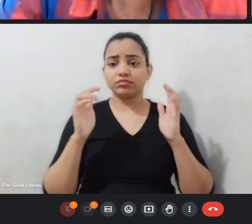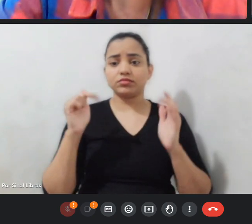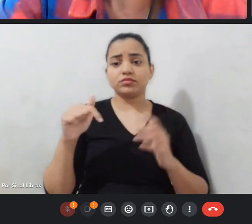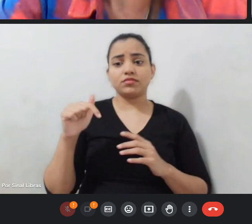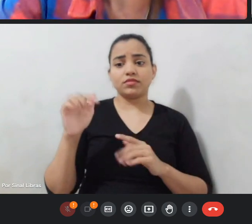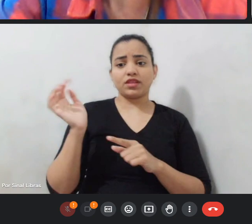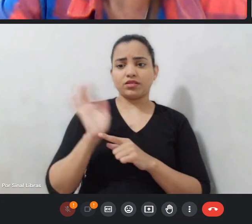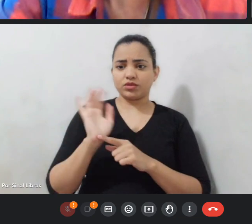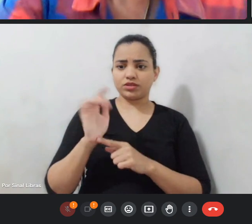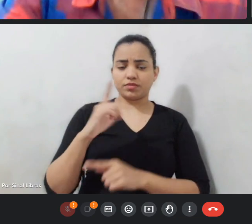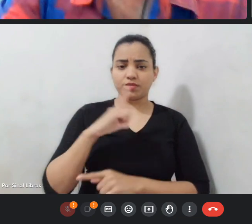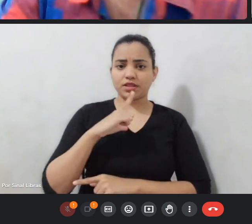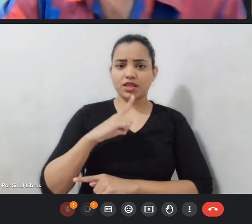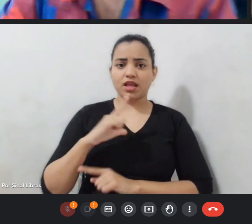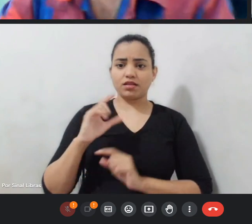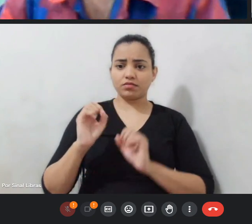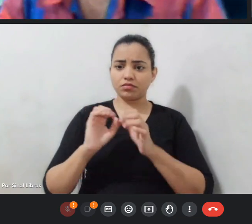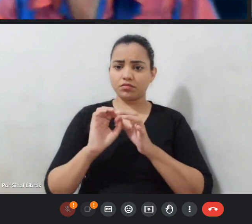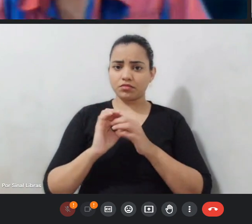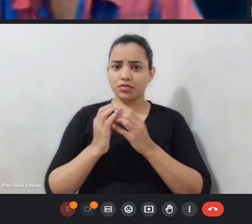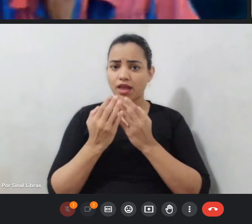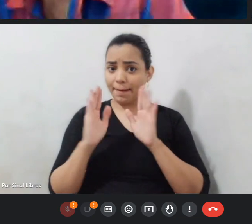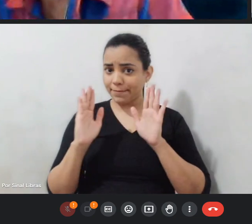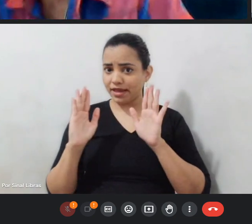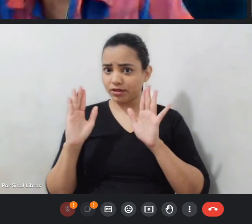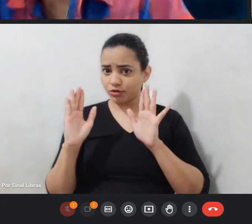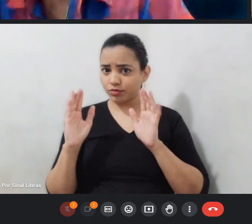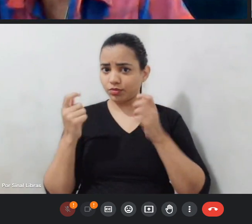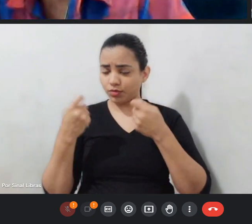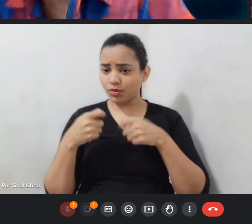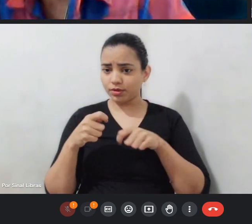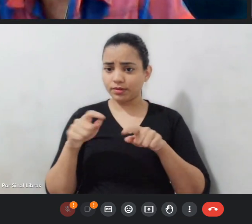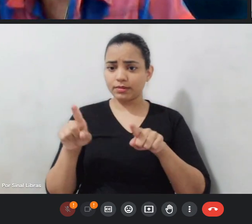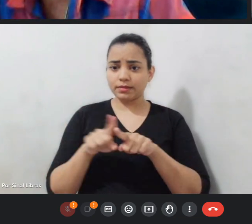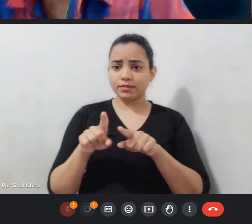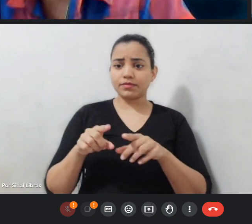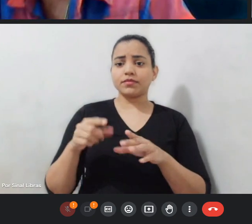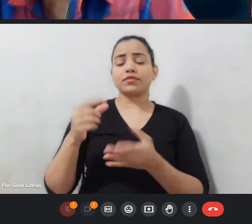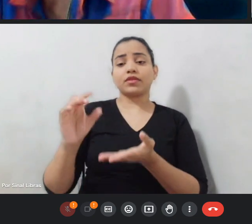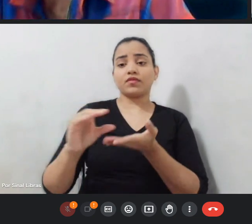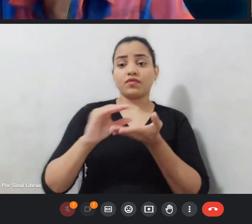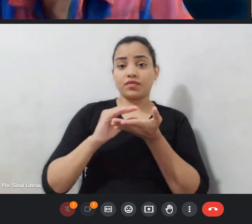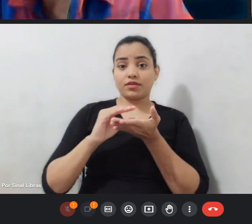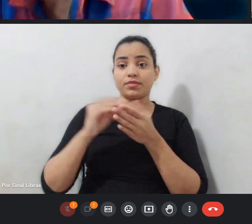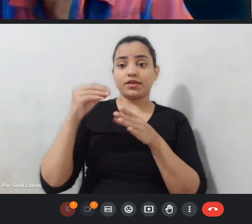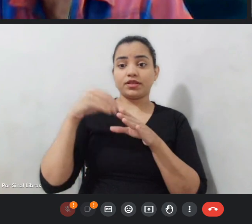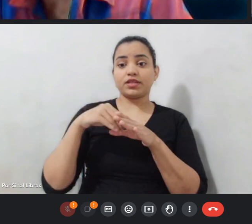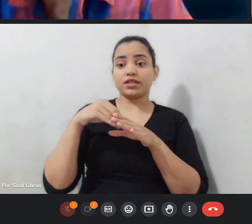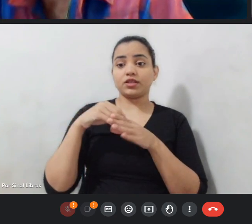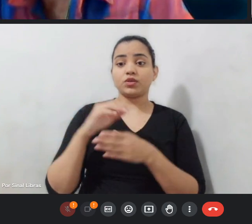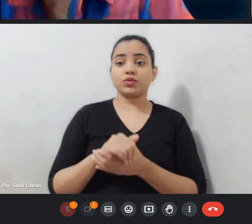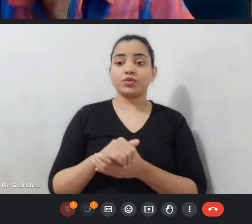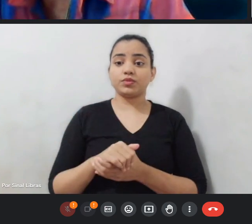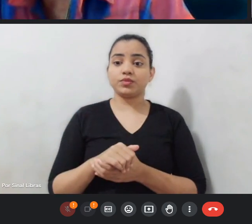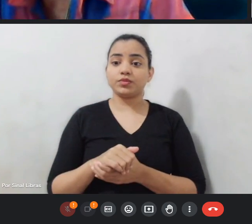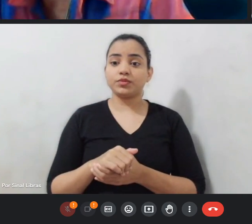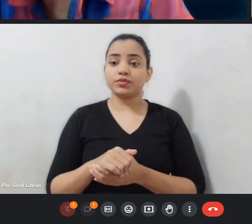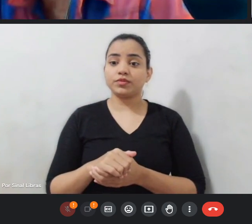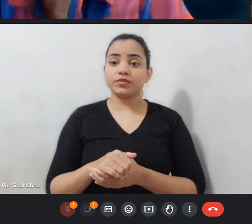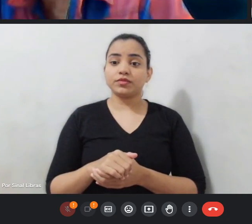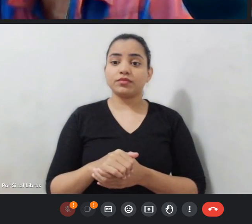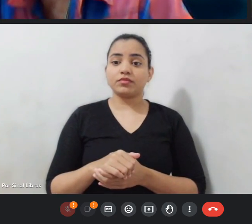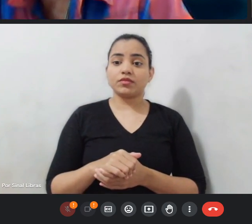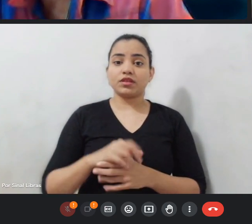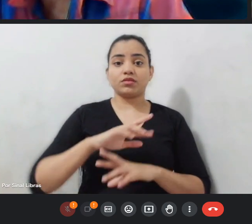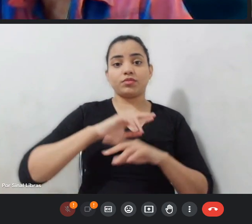mais um uma verba dentro desse essa questão das outras artes né que é